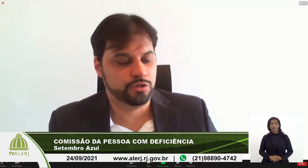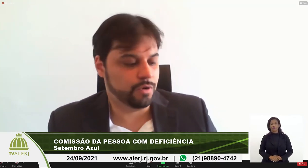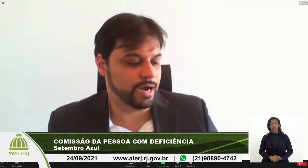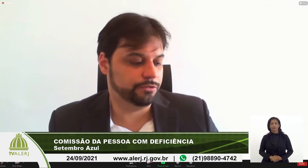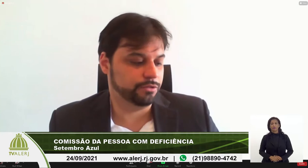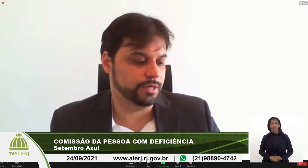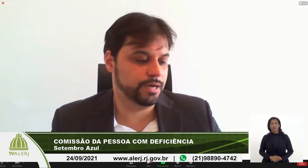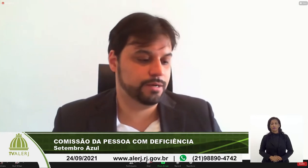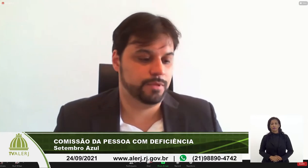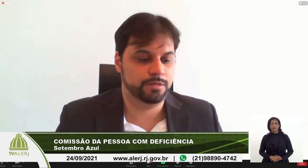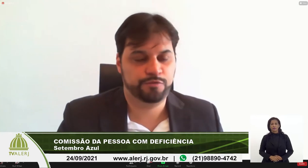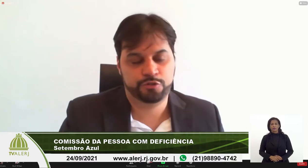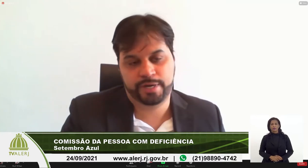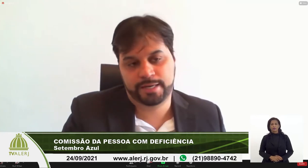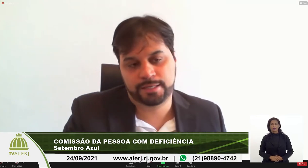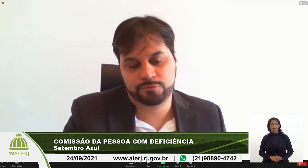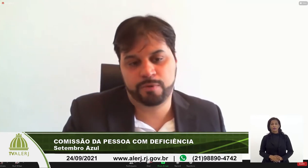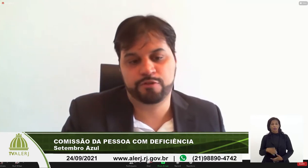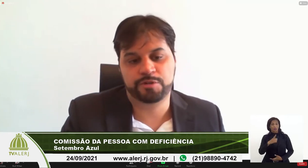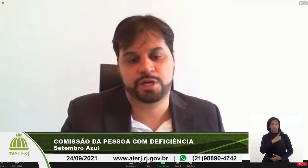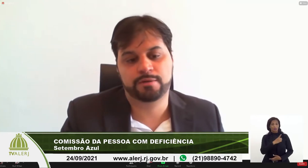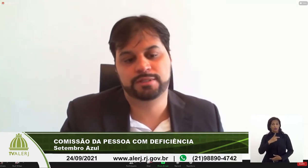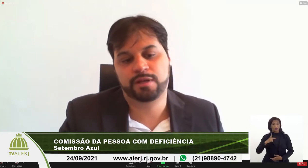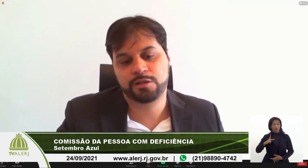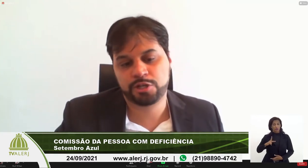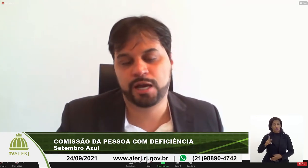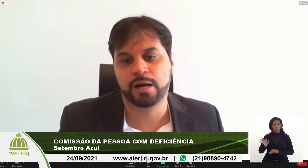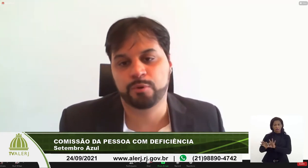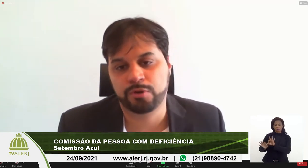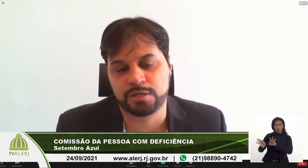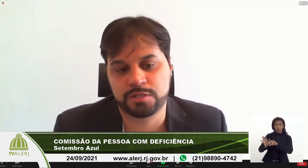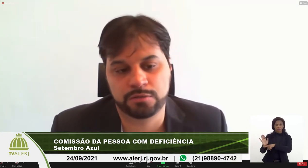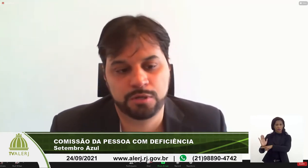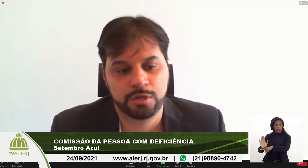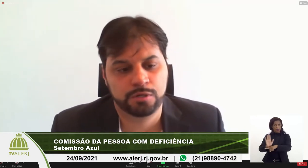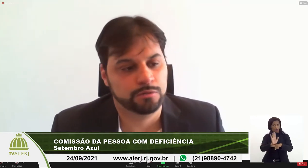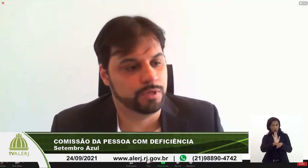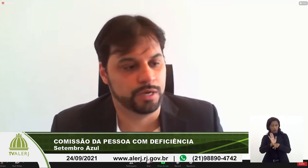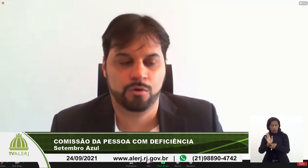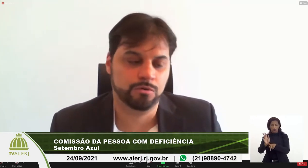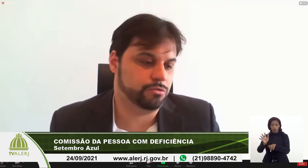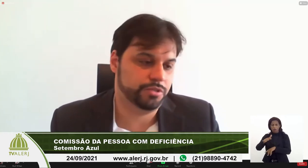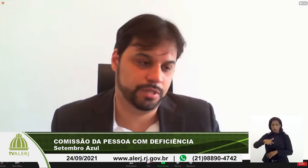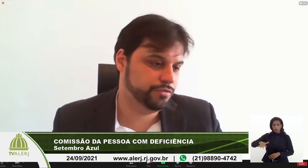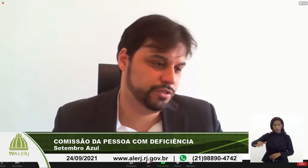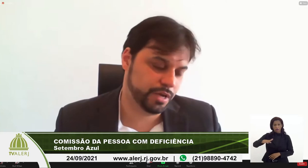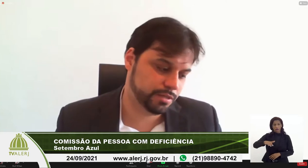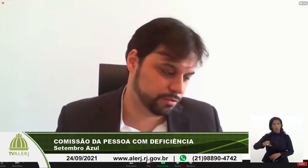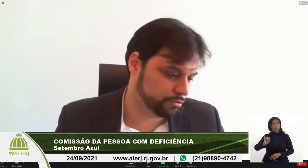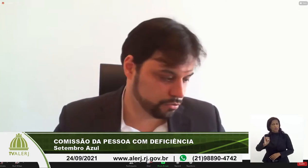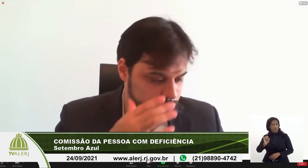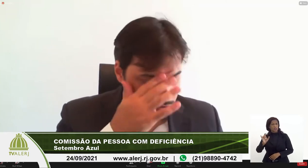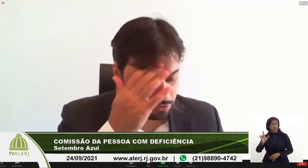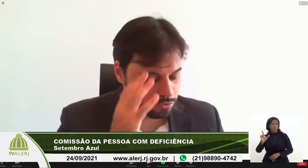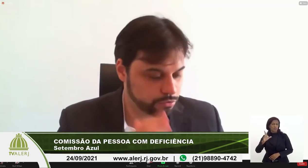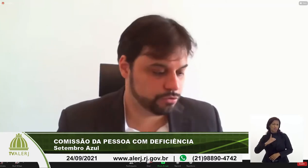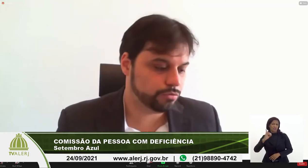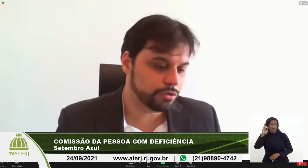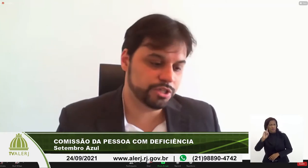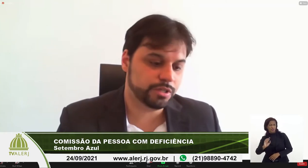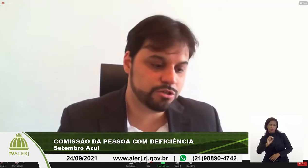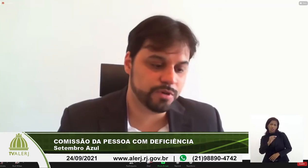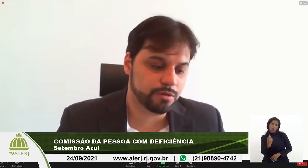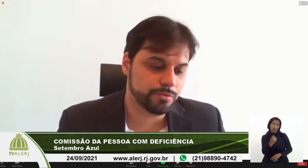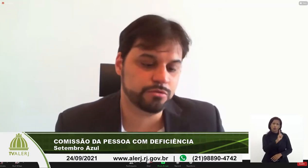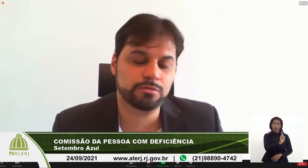0924 a defensoria ela de uma forma geral atende a população com ou sem deficiência em todos os seus núcleos